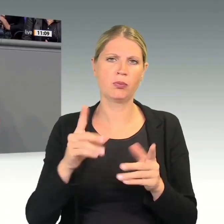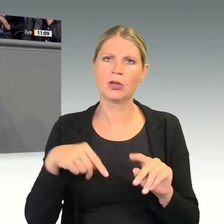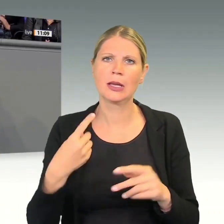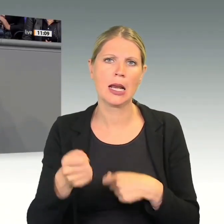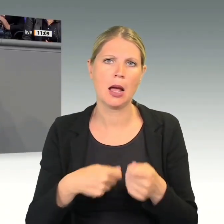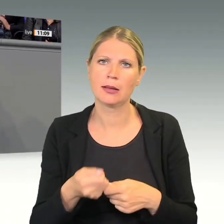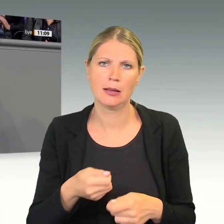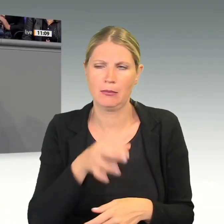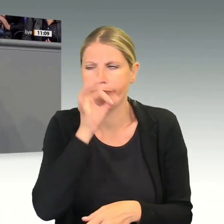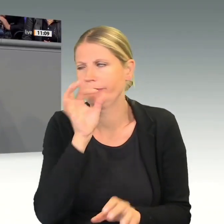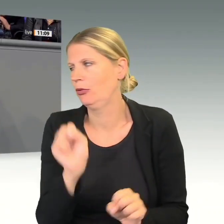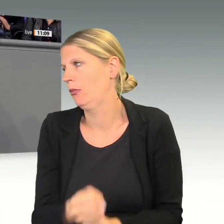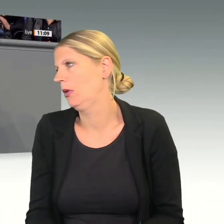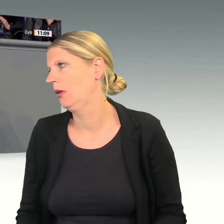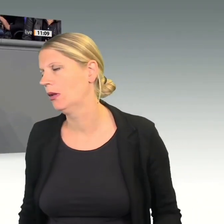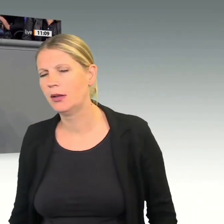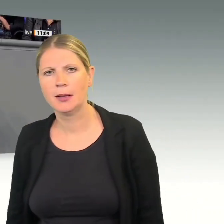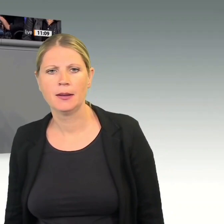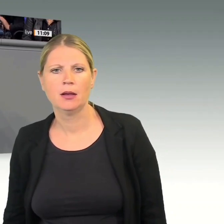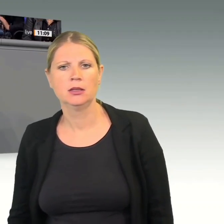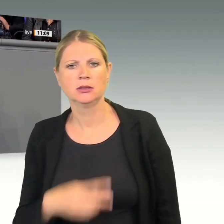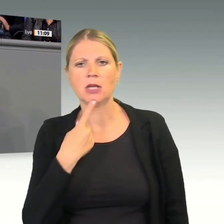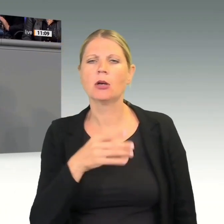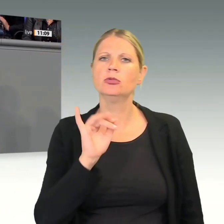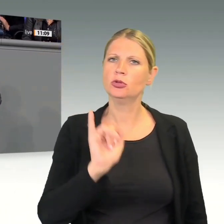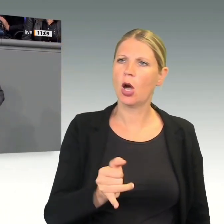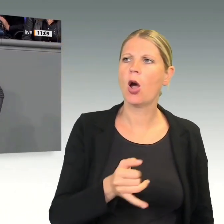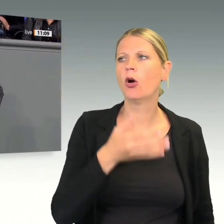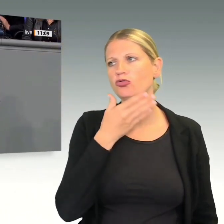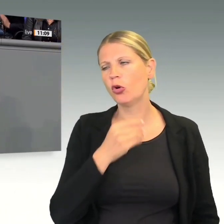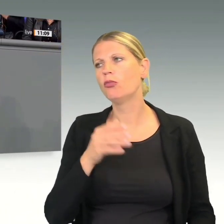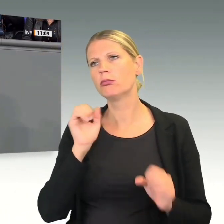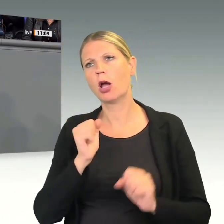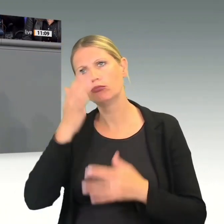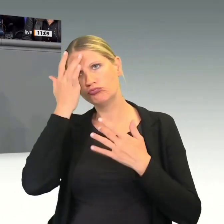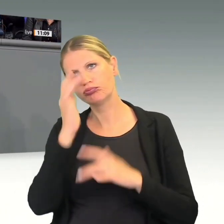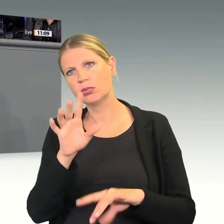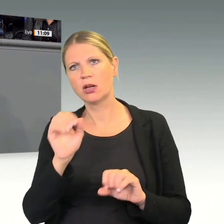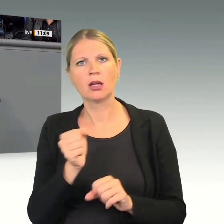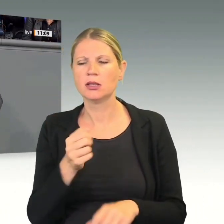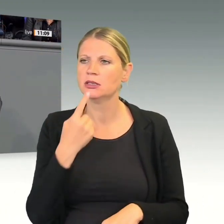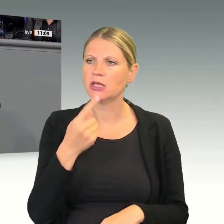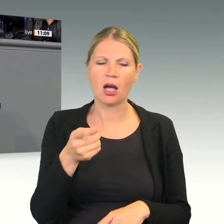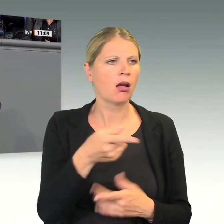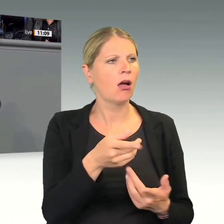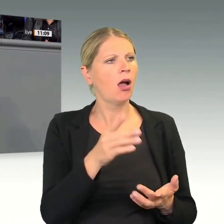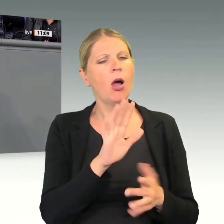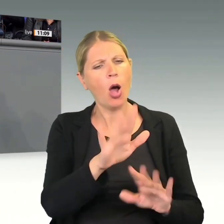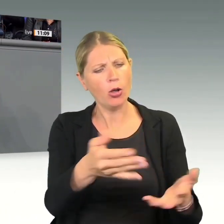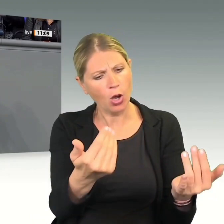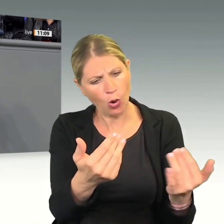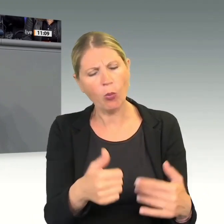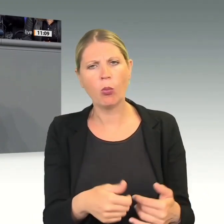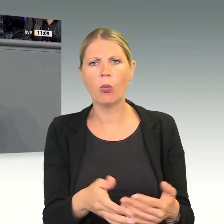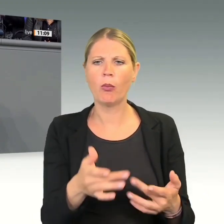nicht zu den Mercosur-Staaten, prima, ratifiziert mal schön, Europa meint es gut mit euch. Die sagen etwas anderes. Die